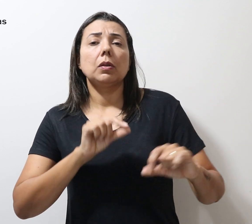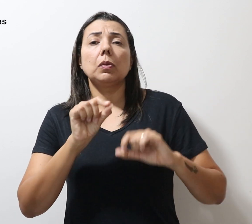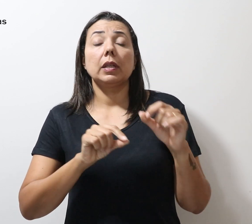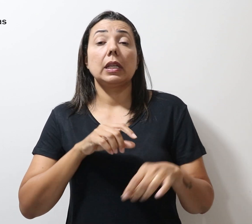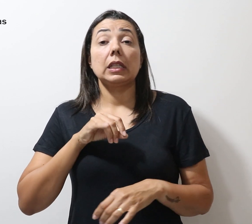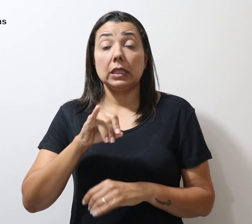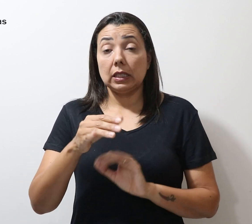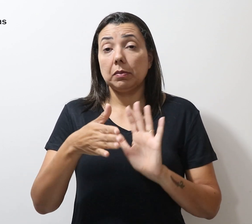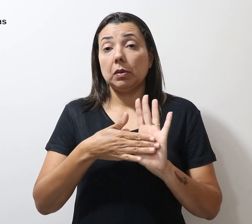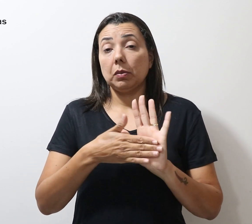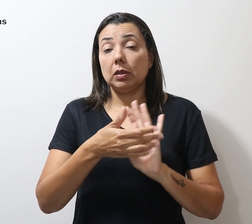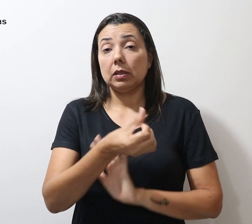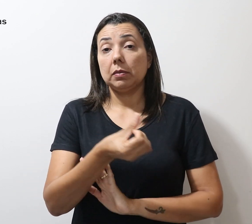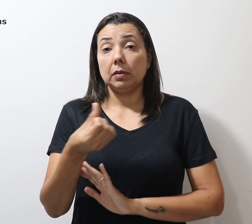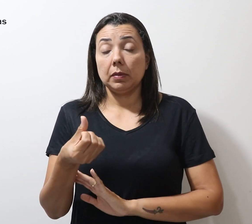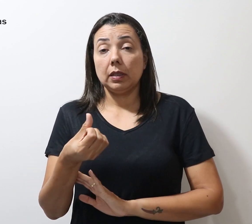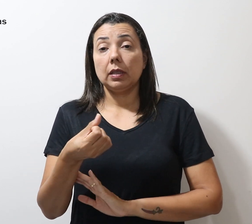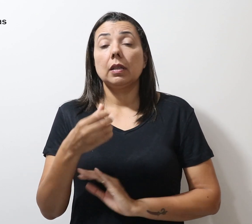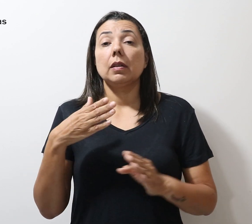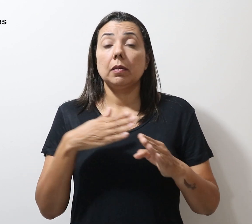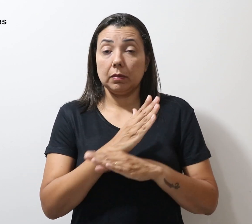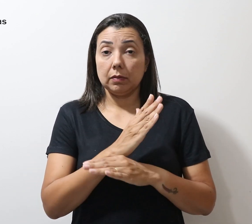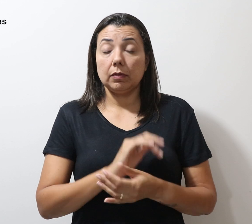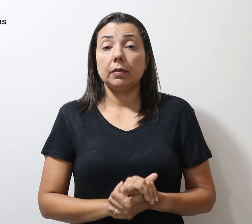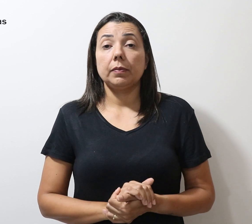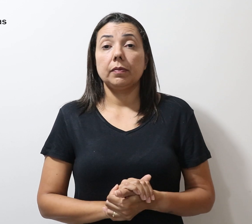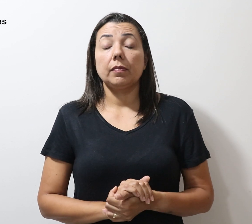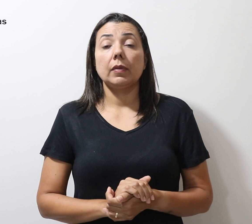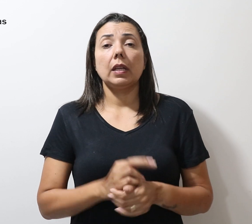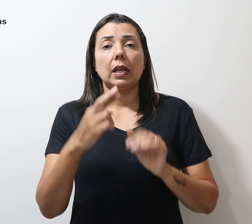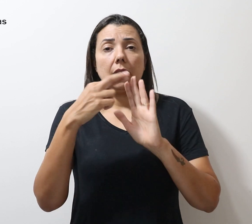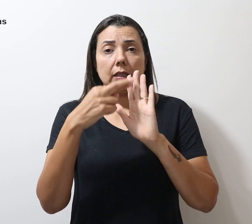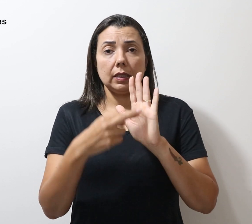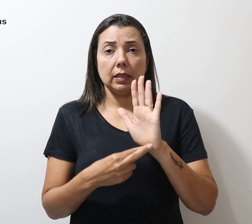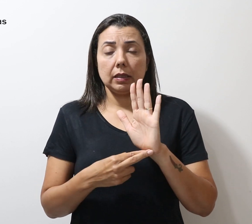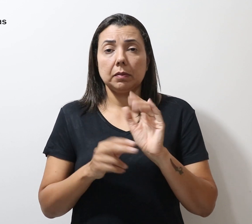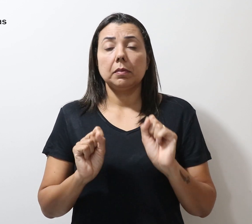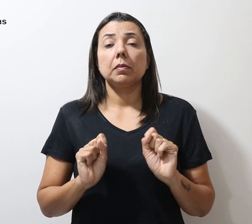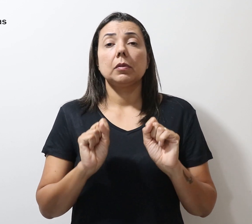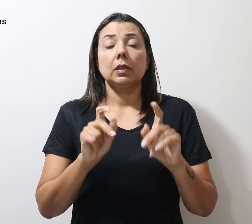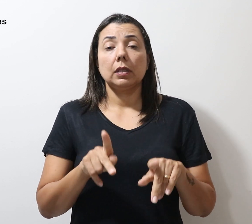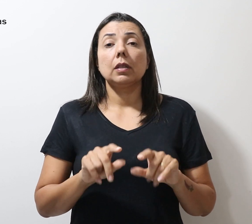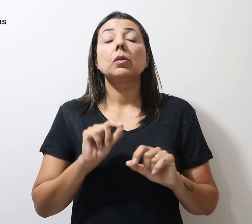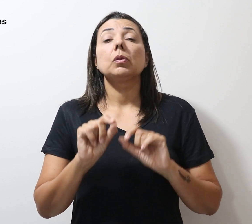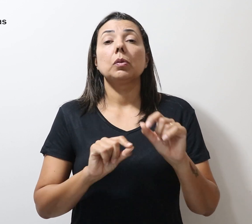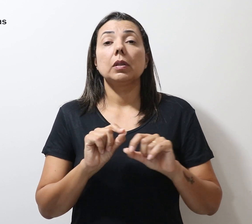a PEC 66 seja aprovada, as regras para aposentadoria serão ainda mais